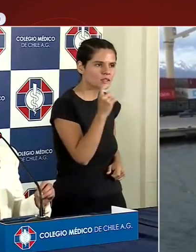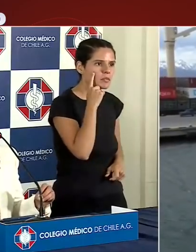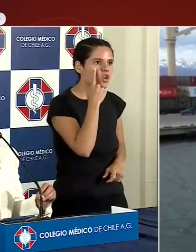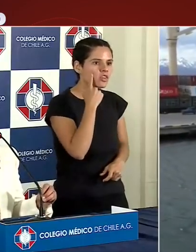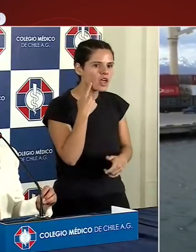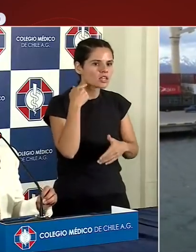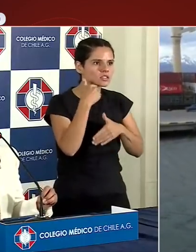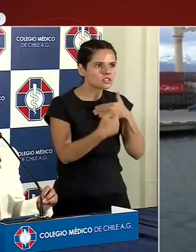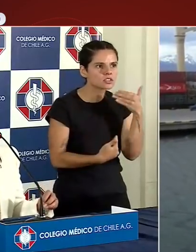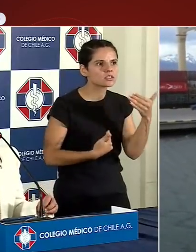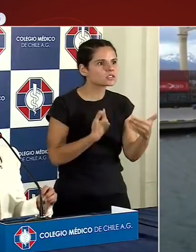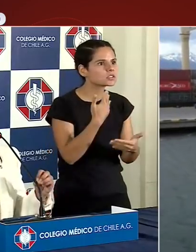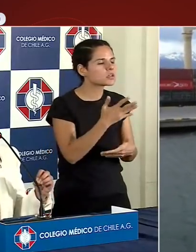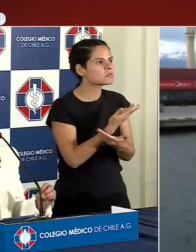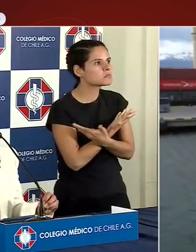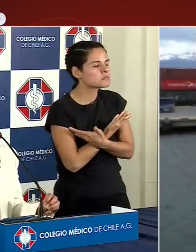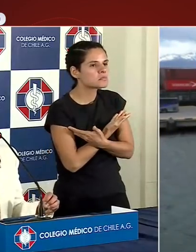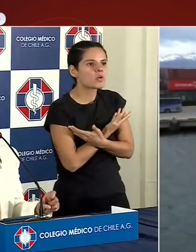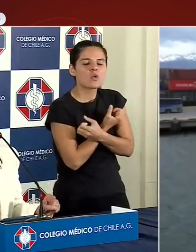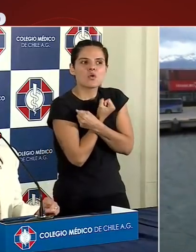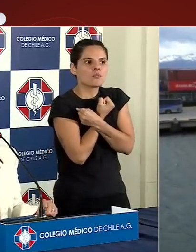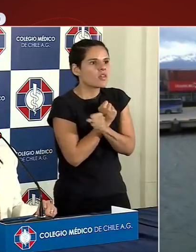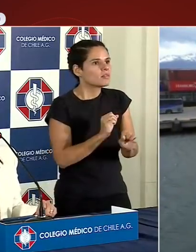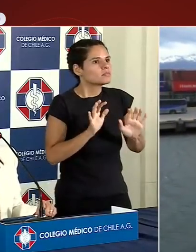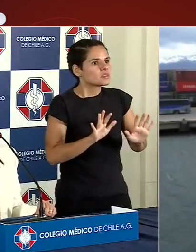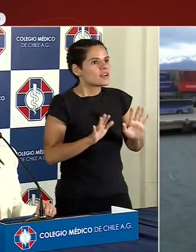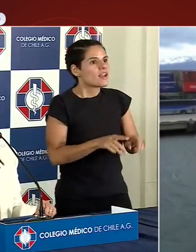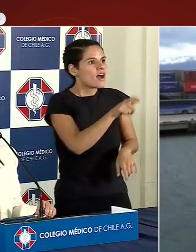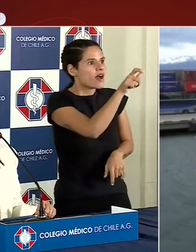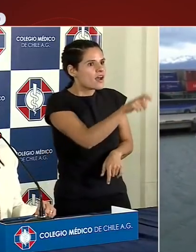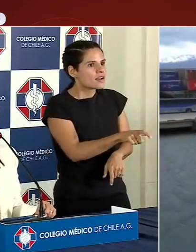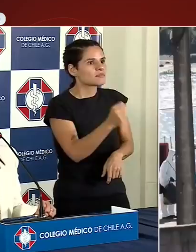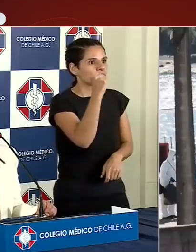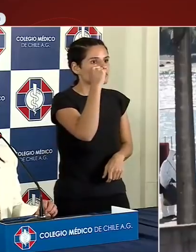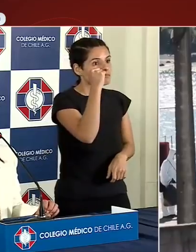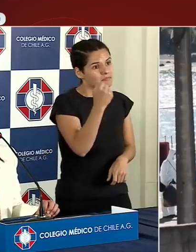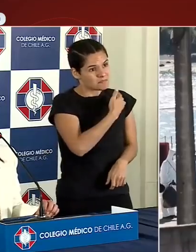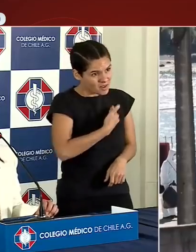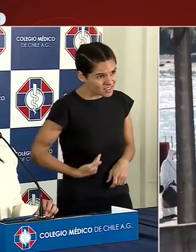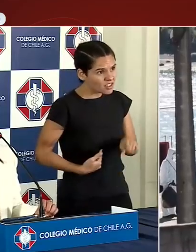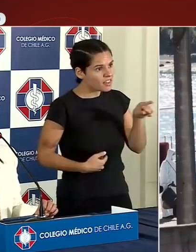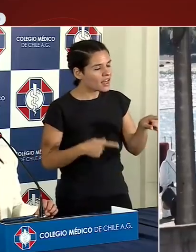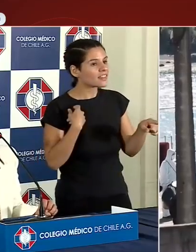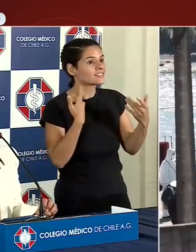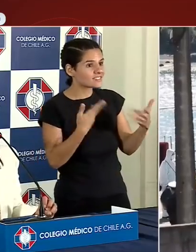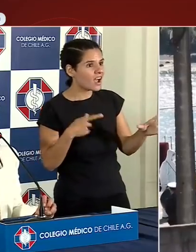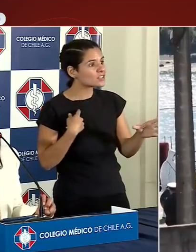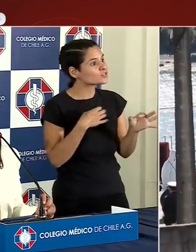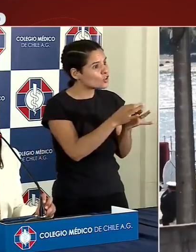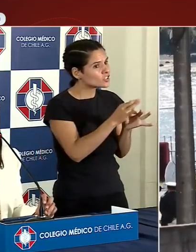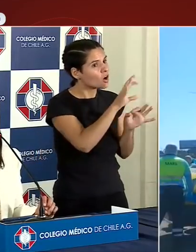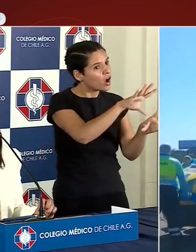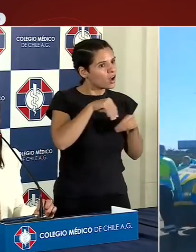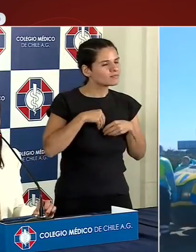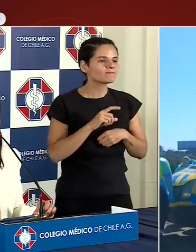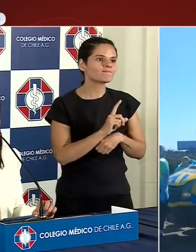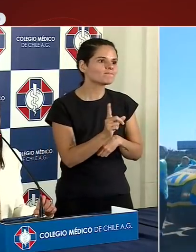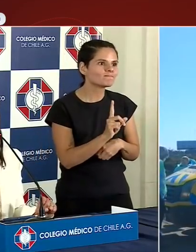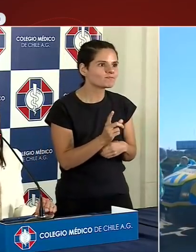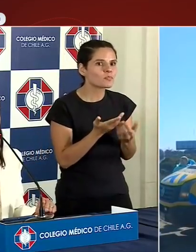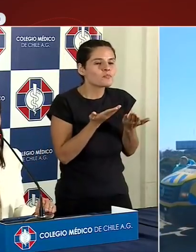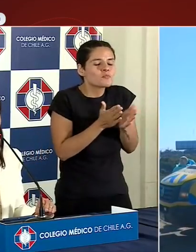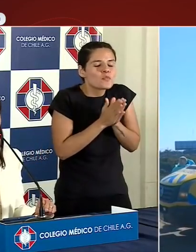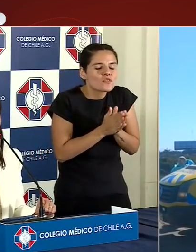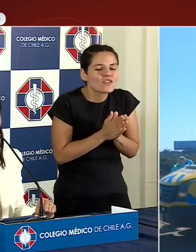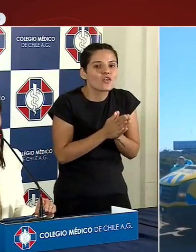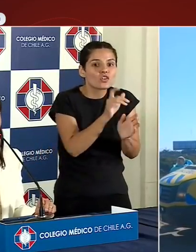que no podemos seguir esperando que el presidente de la República tome nuestras recomendaciones. Y por eso el llamado a la ciudadanía